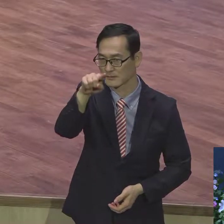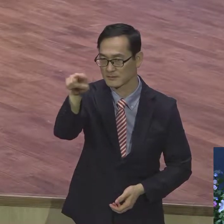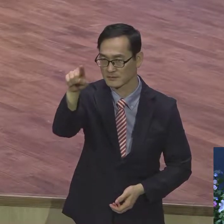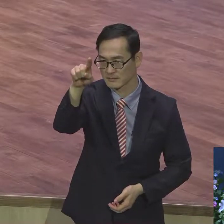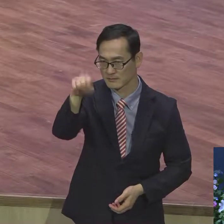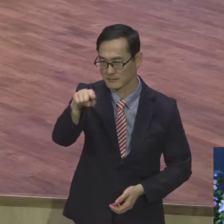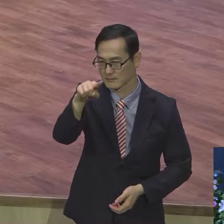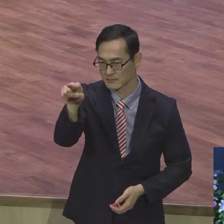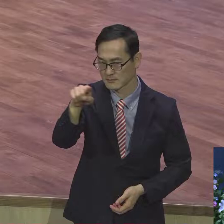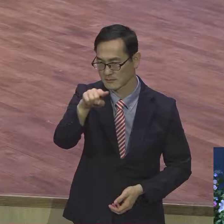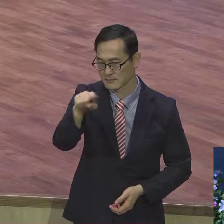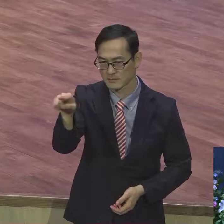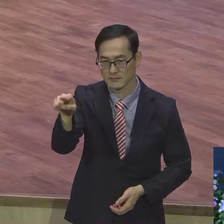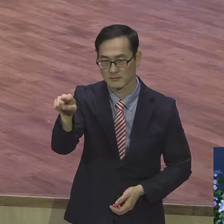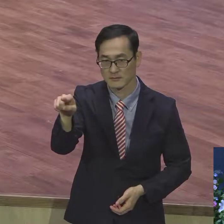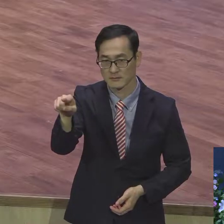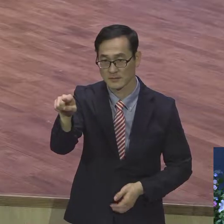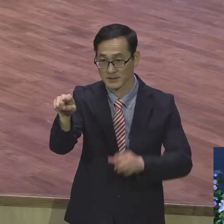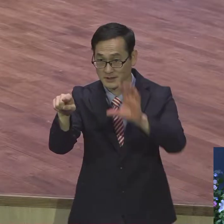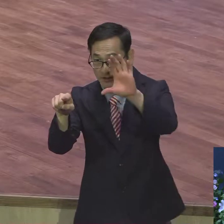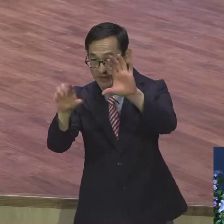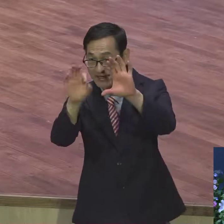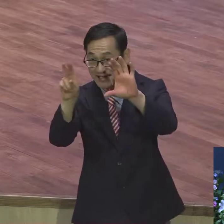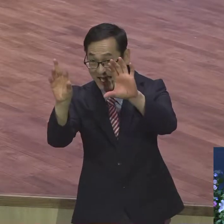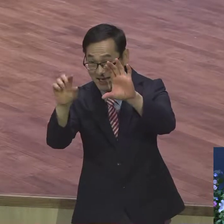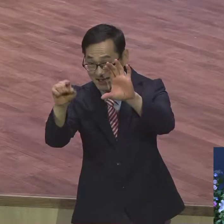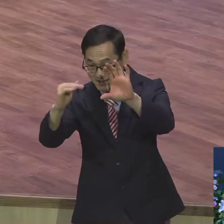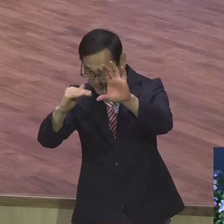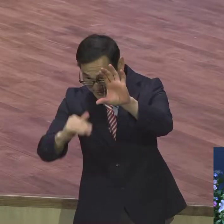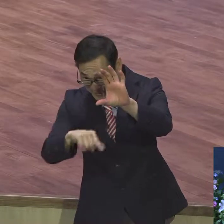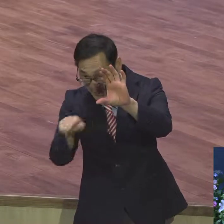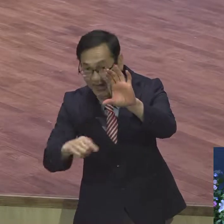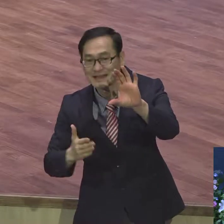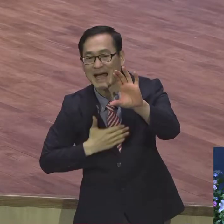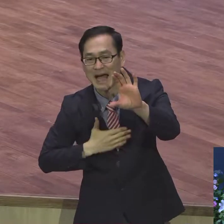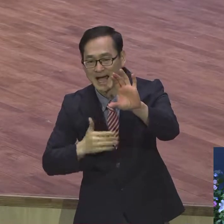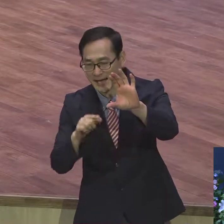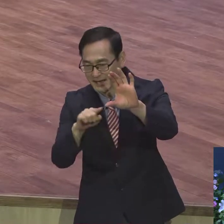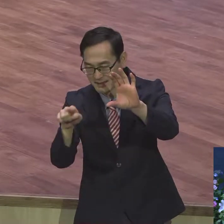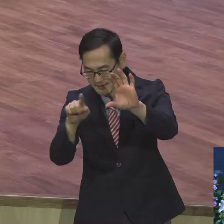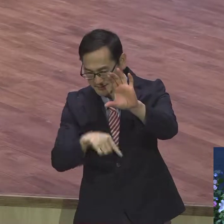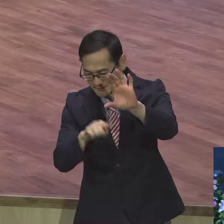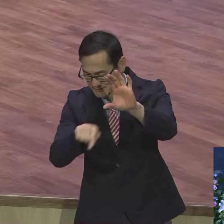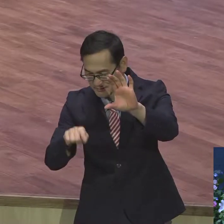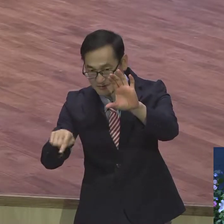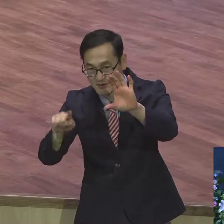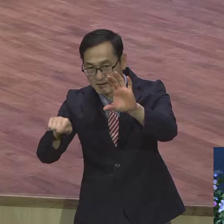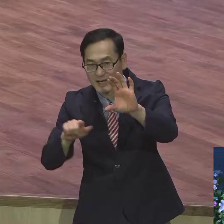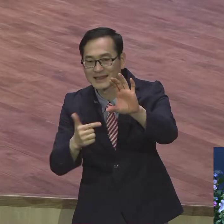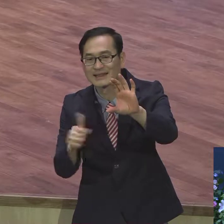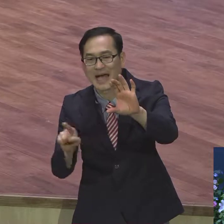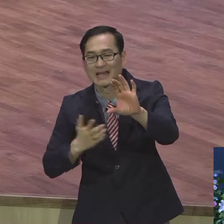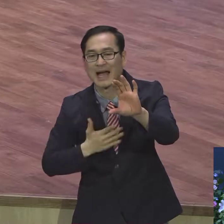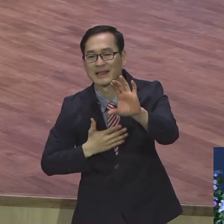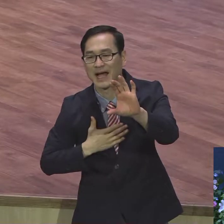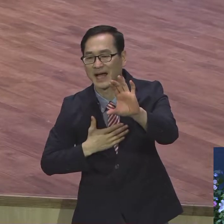나. 나를 말하는 아가 있습니다. 그러니까 이 양이 누구예요?